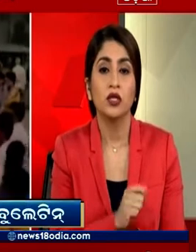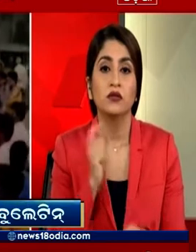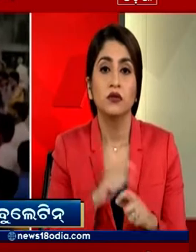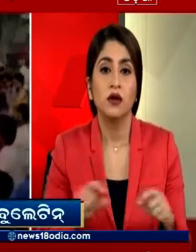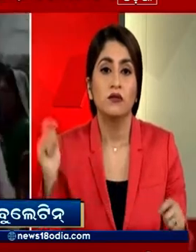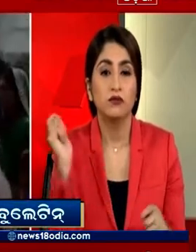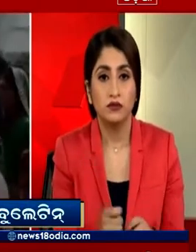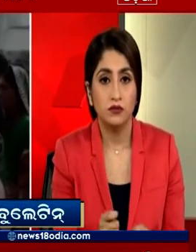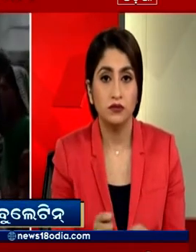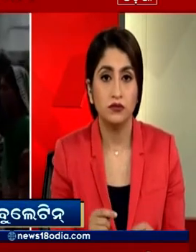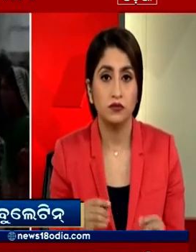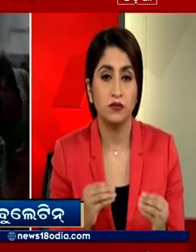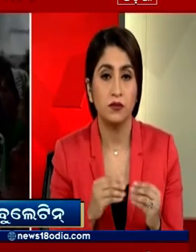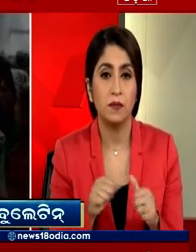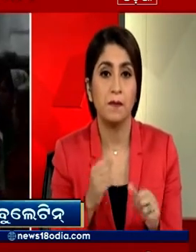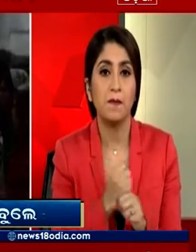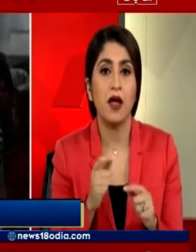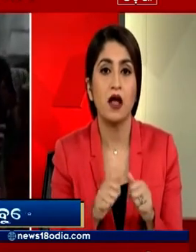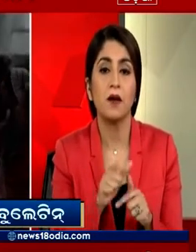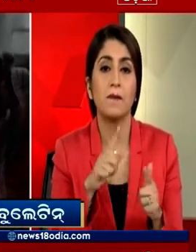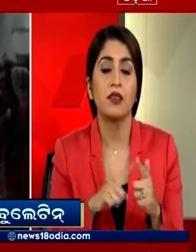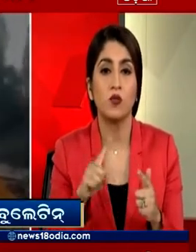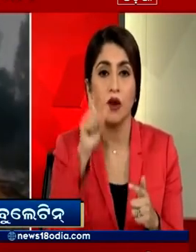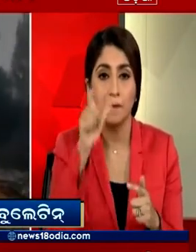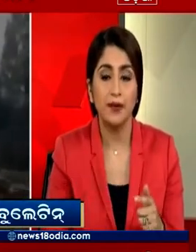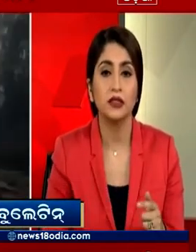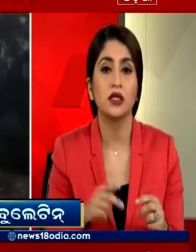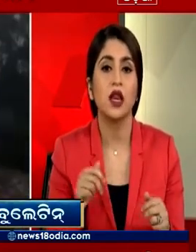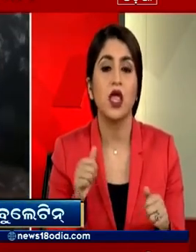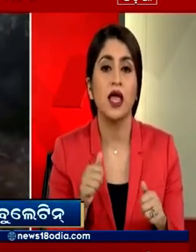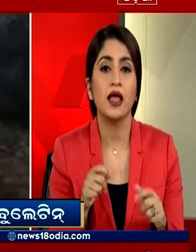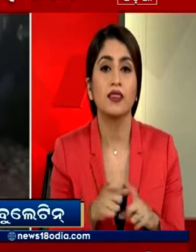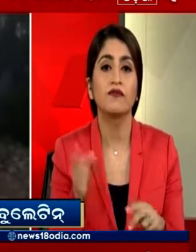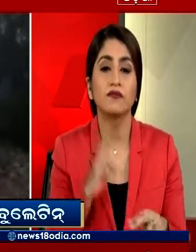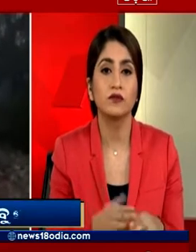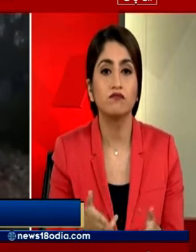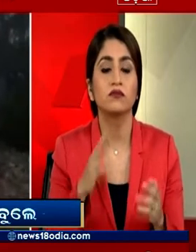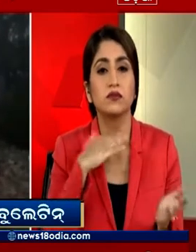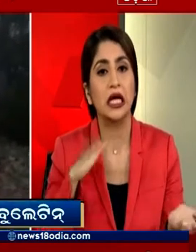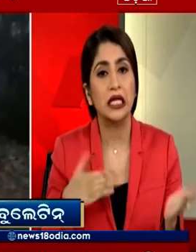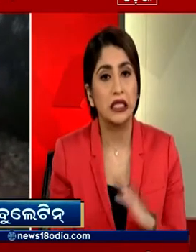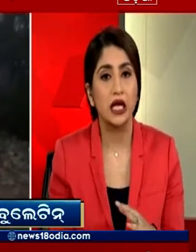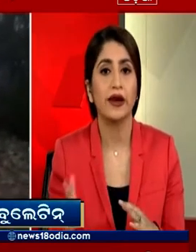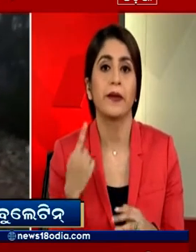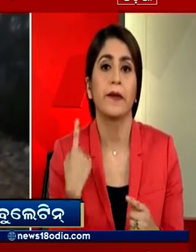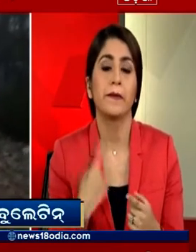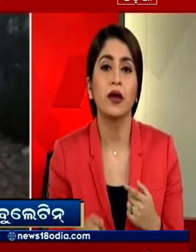बाकपत में तैनाथ सिपाही की गोली लगने से मौत हो गई थी लेकिन परिजुनों ने हत्या का आरोप लगाया और